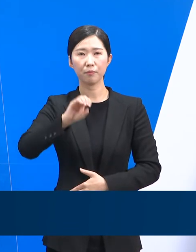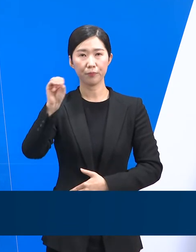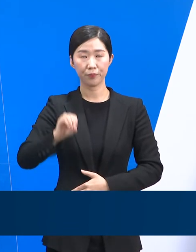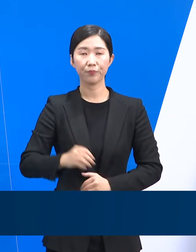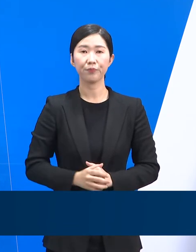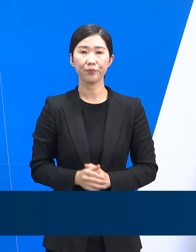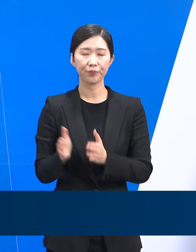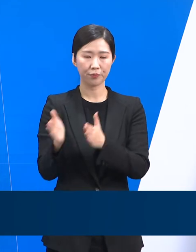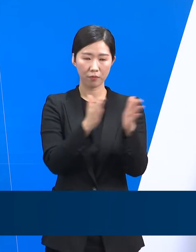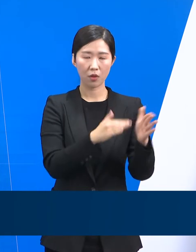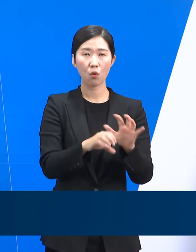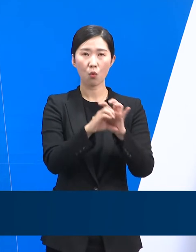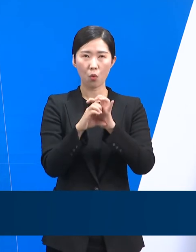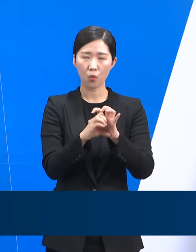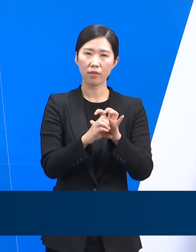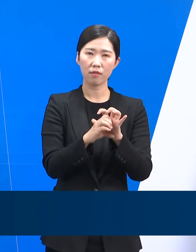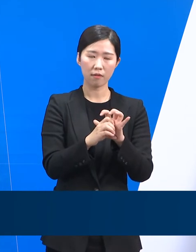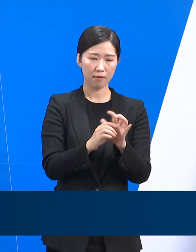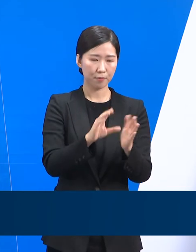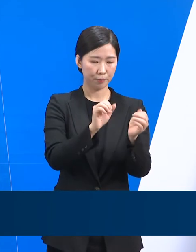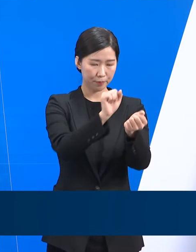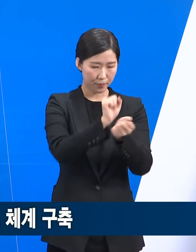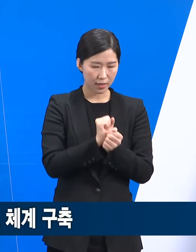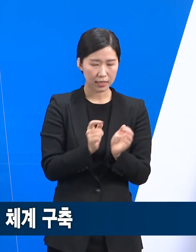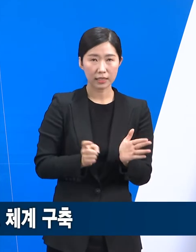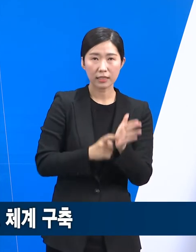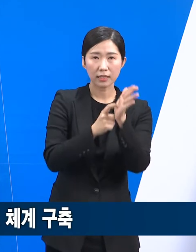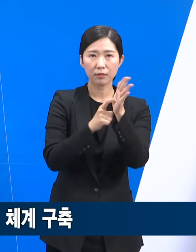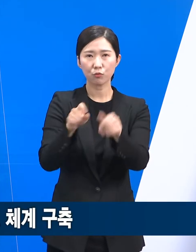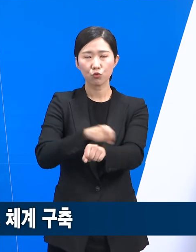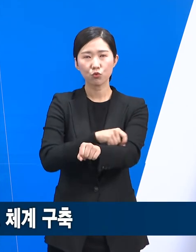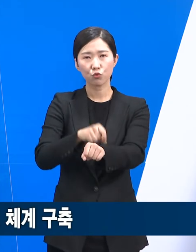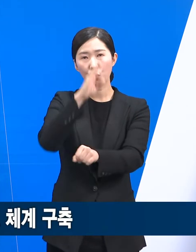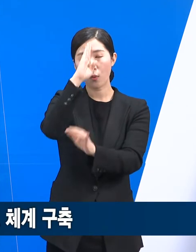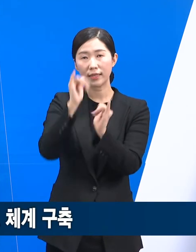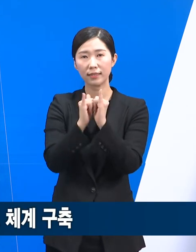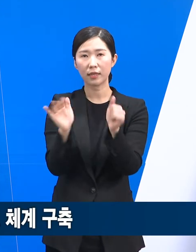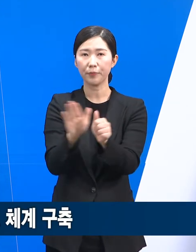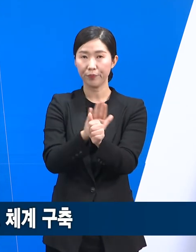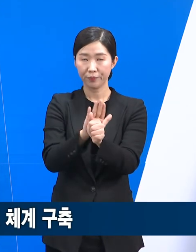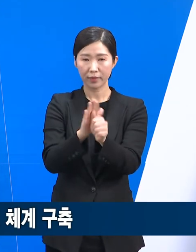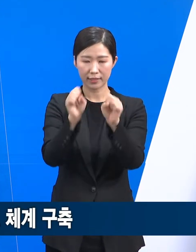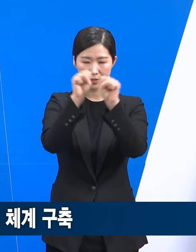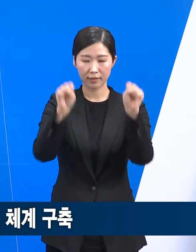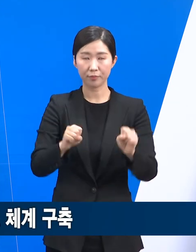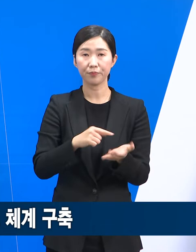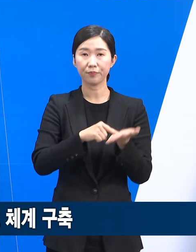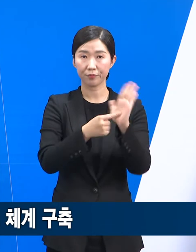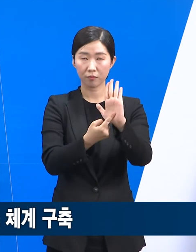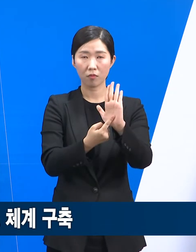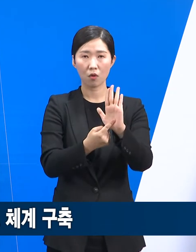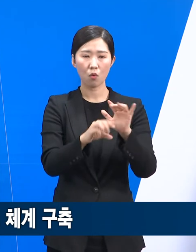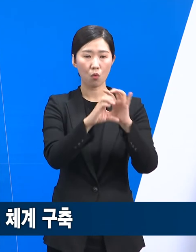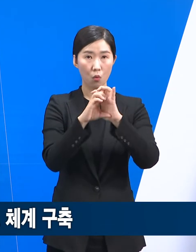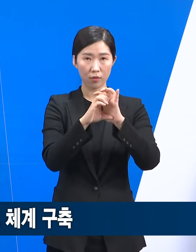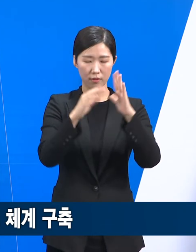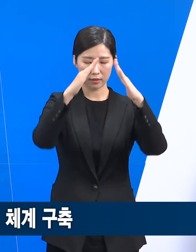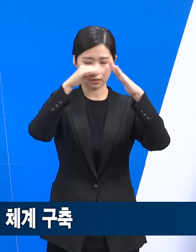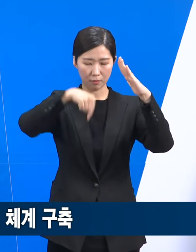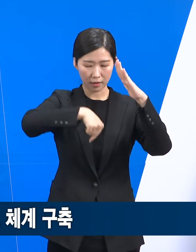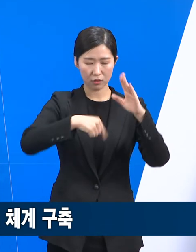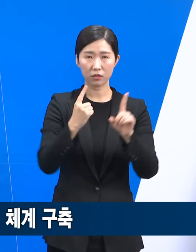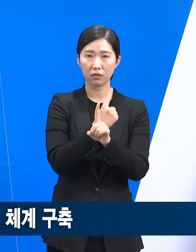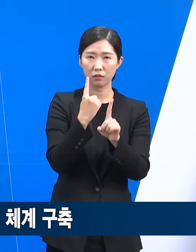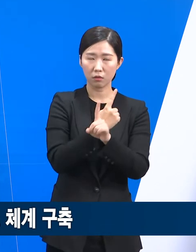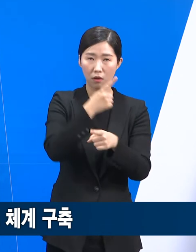다음 코로나19 언급, 특수환자 대응체계 개선 관련입니다. 코로나19 재택치료자가 급증하면서 재택치료